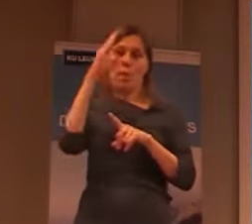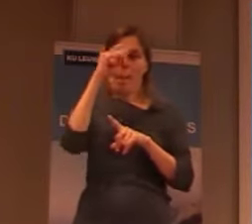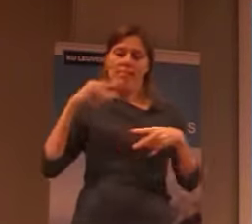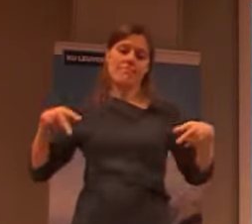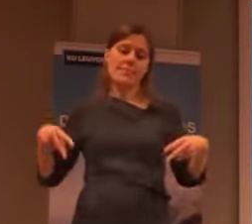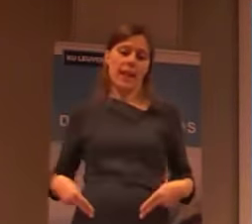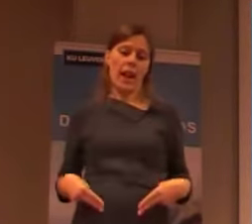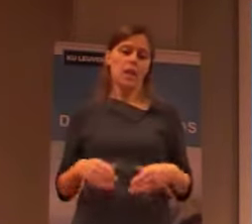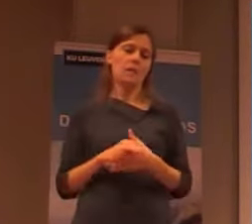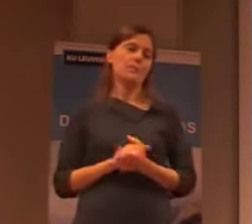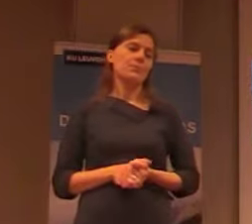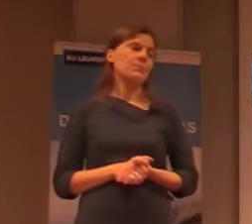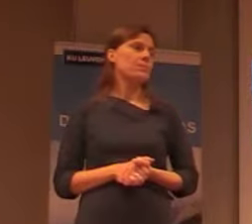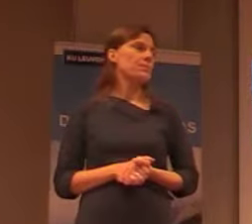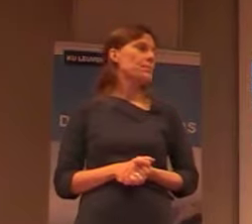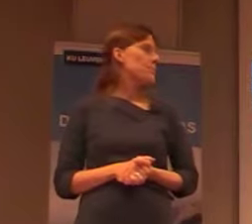werden uitgevoerd.